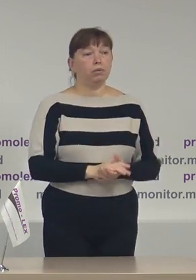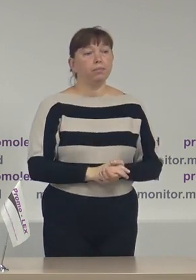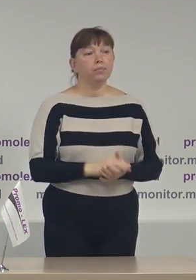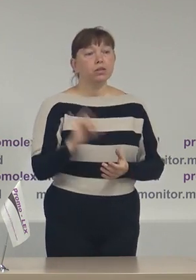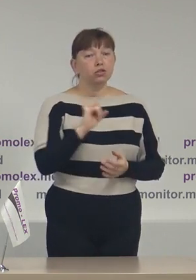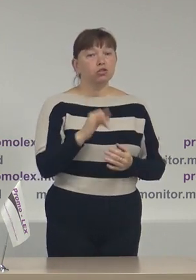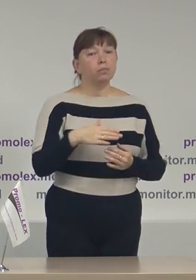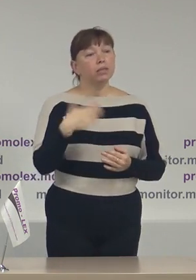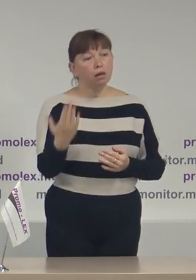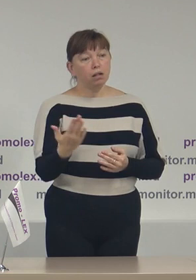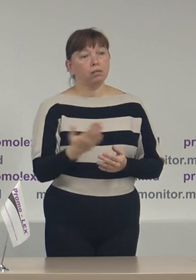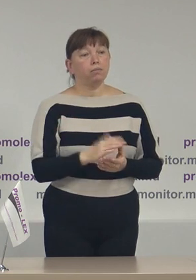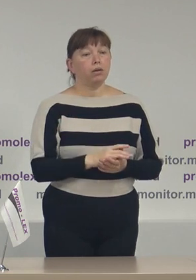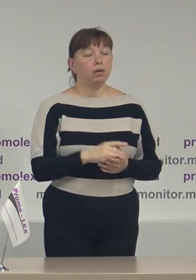parte,